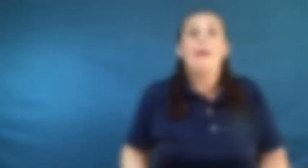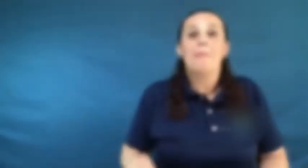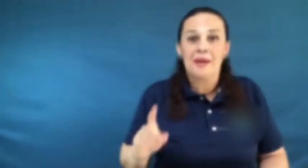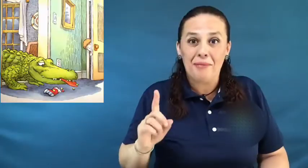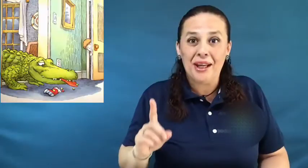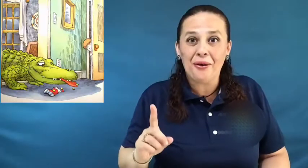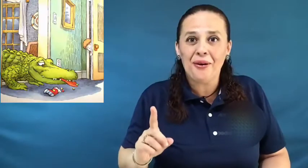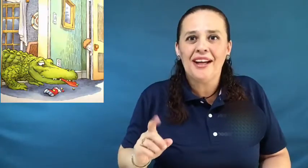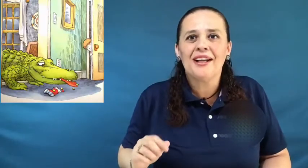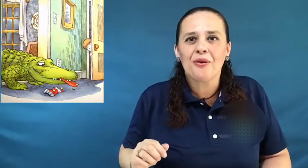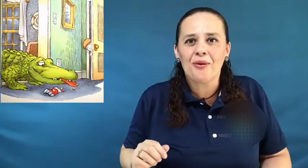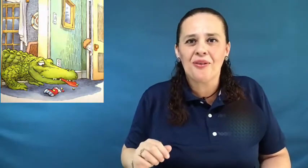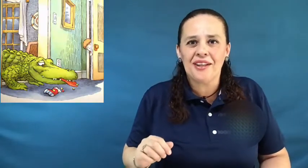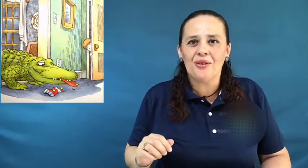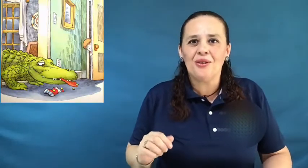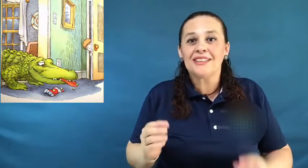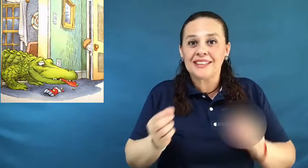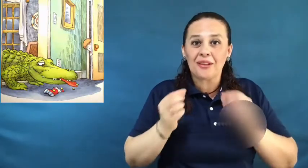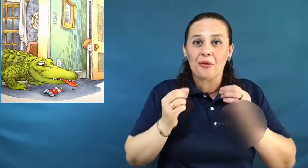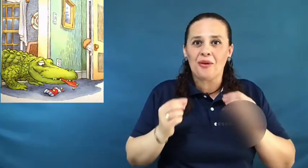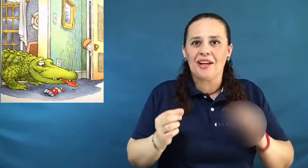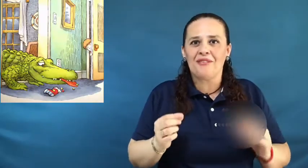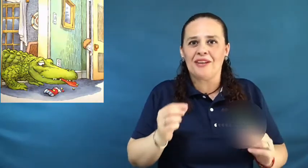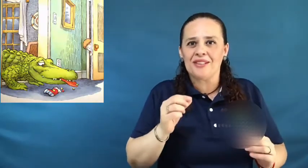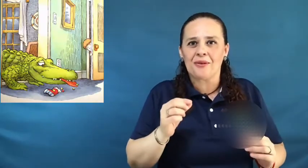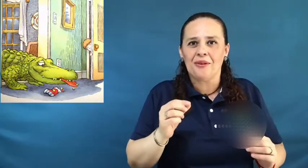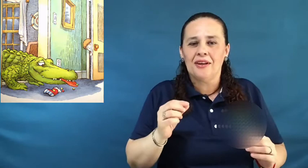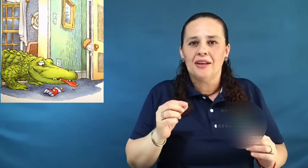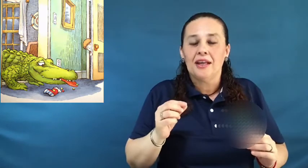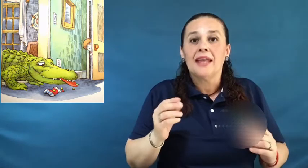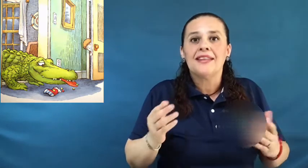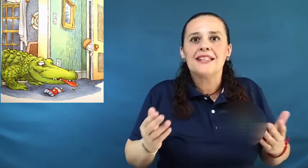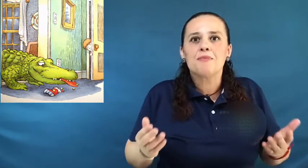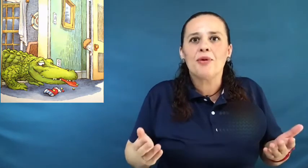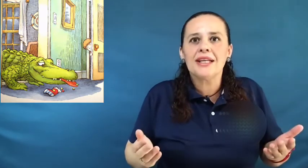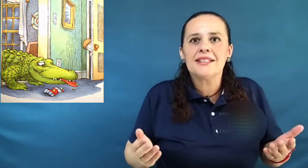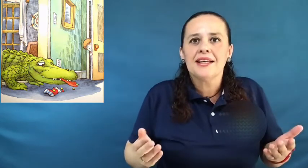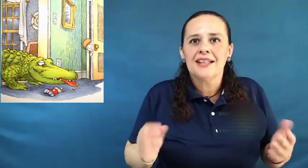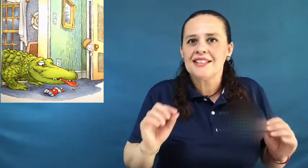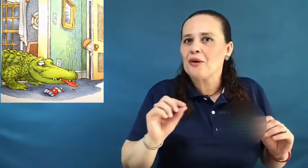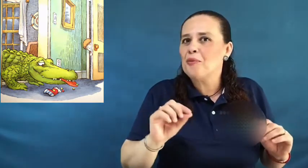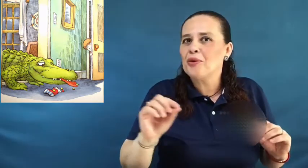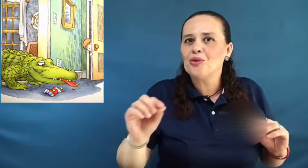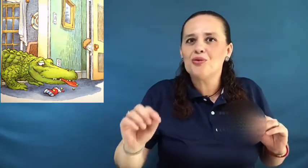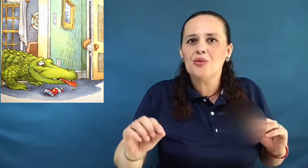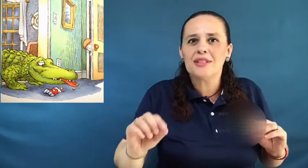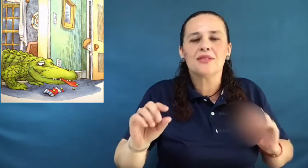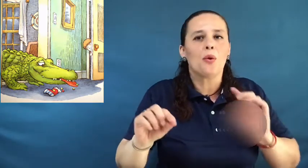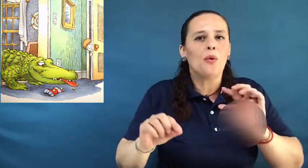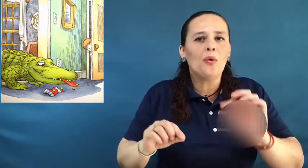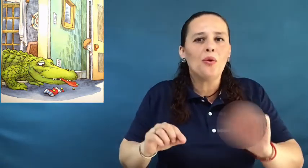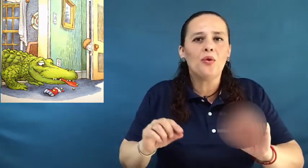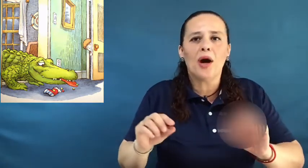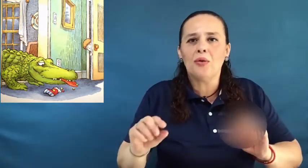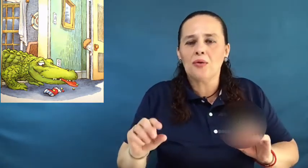Primero, el cocodrilo se tomó el refresco. Después, se comió los dulces uno a uno.